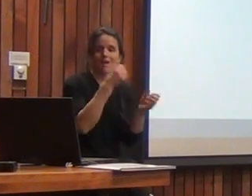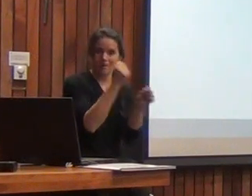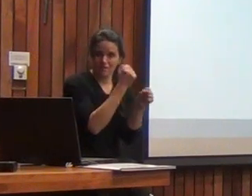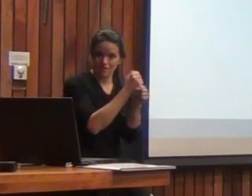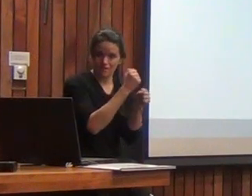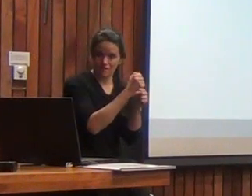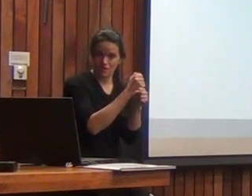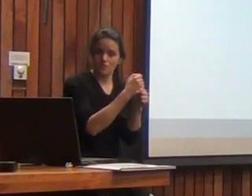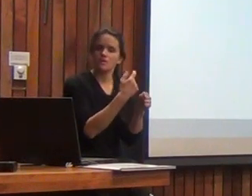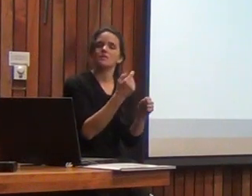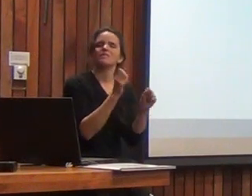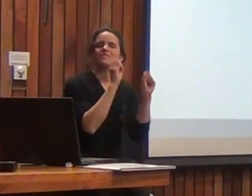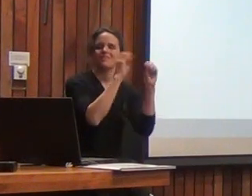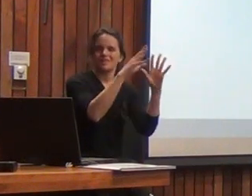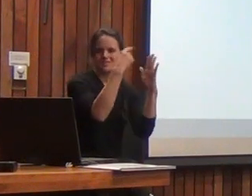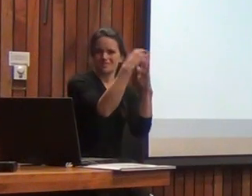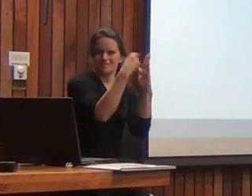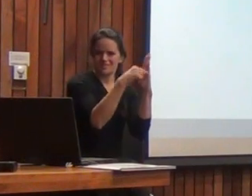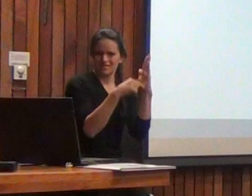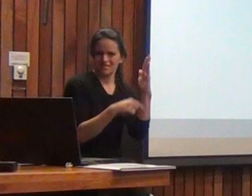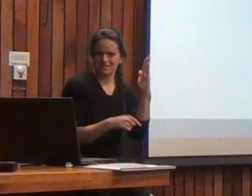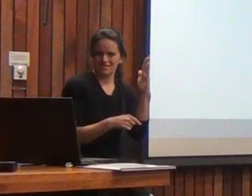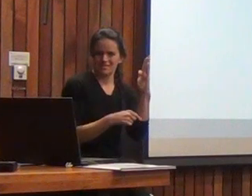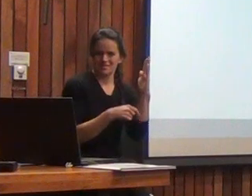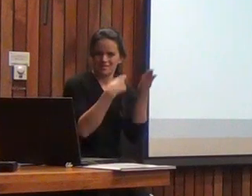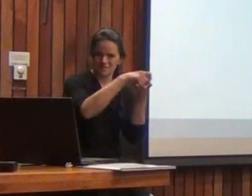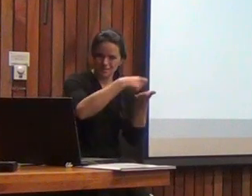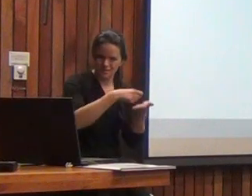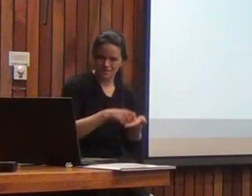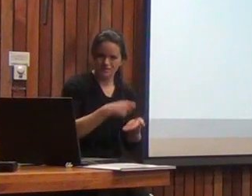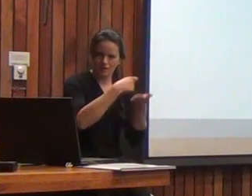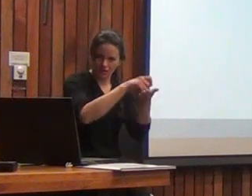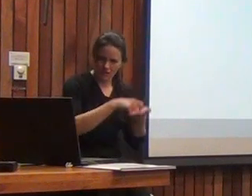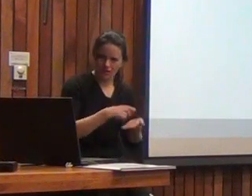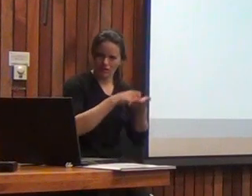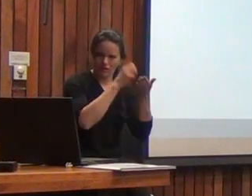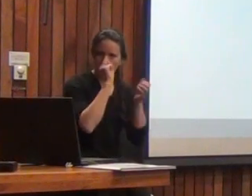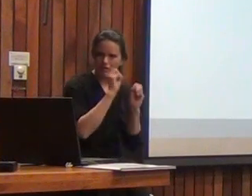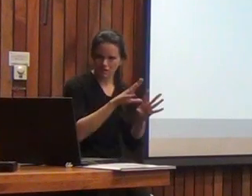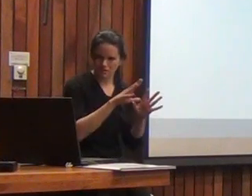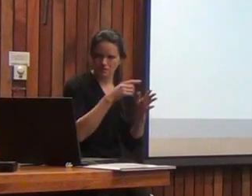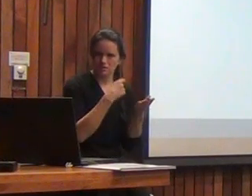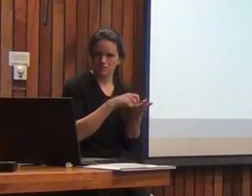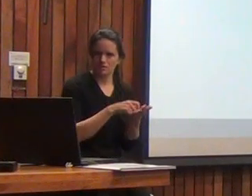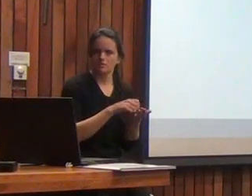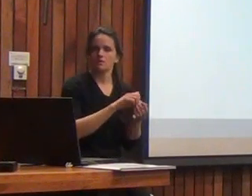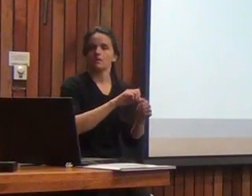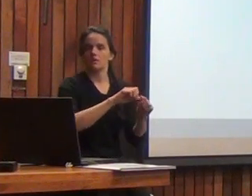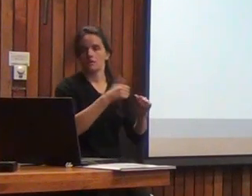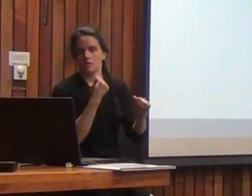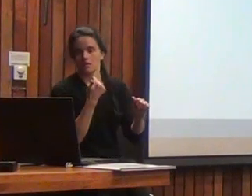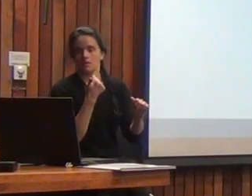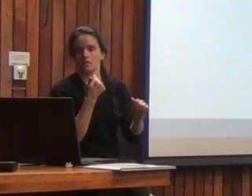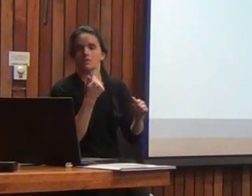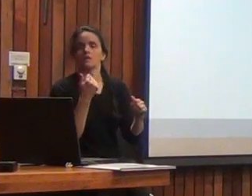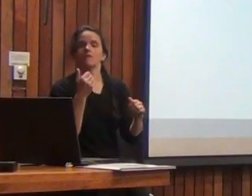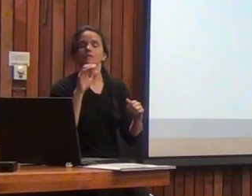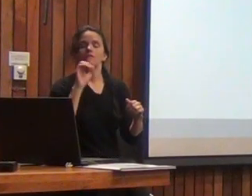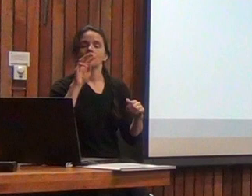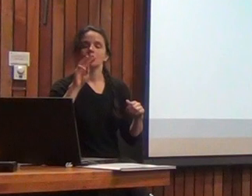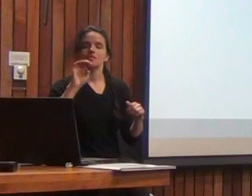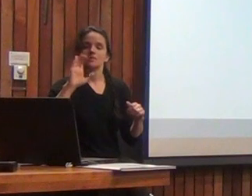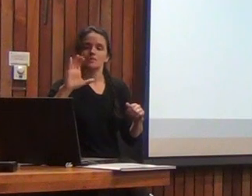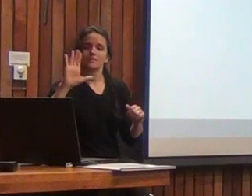aplicar por lo menos diez subpruebas diez subpruebas por contraste en el BIS-5